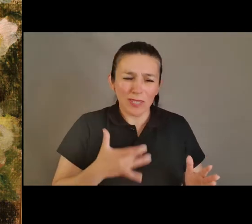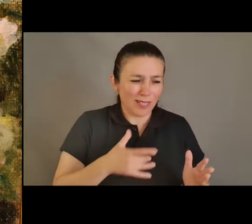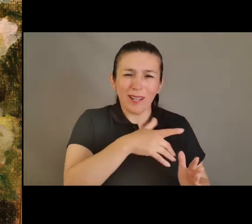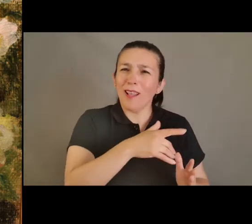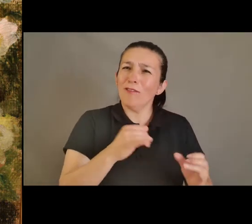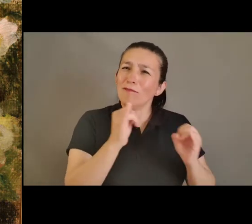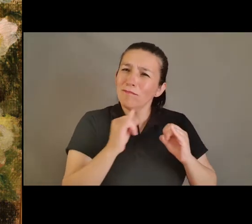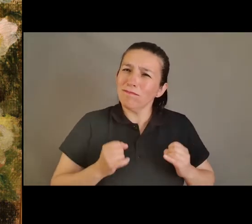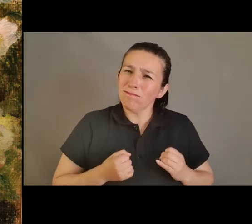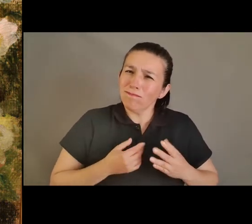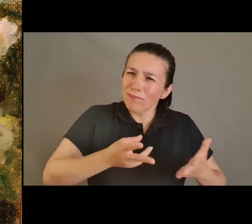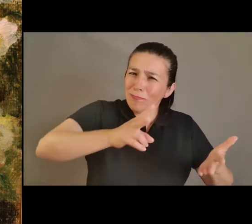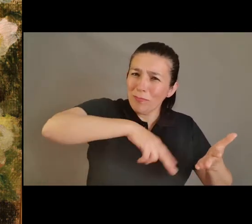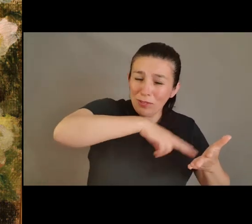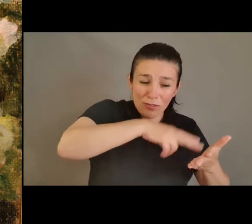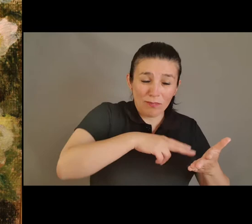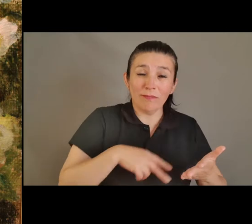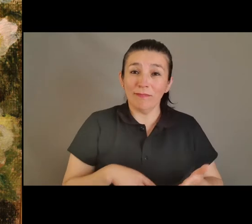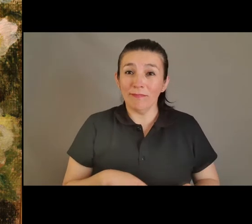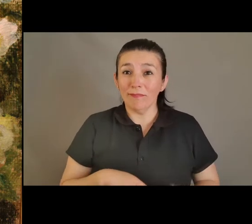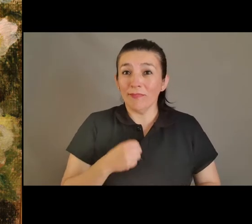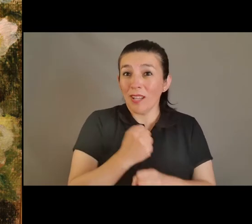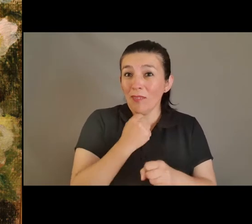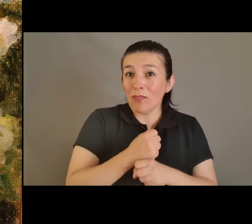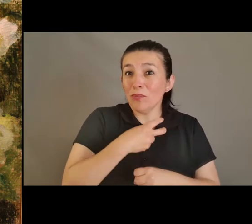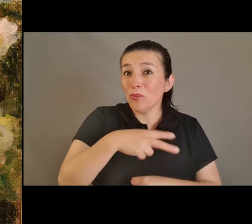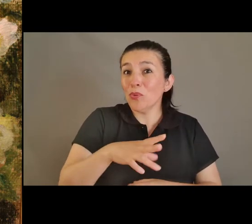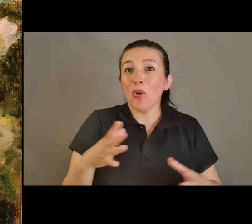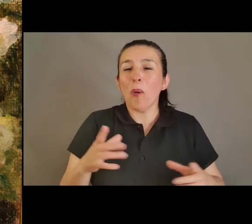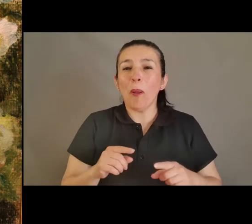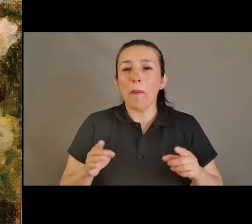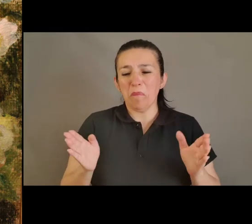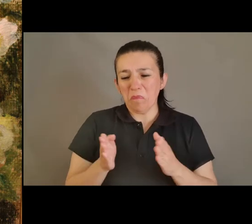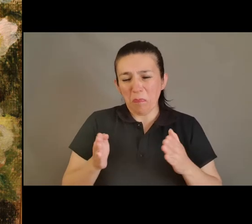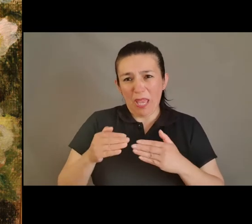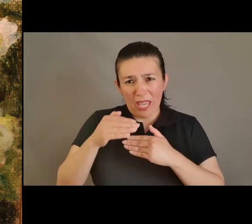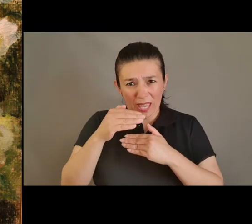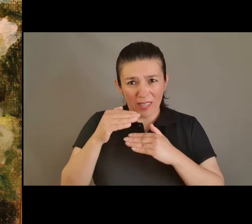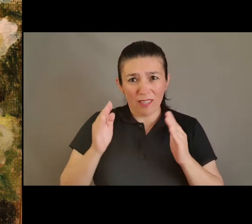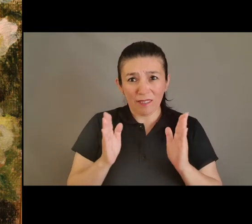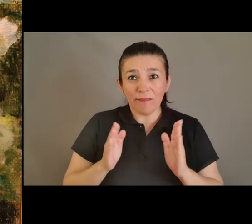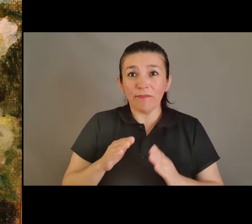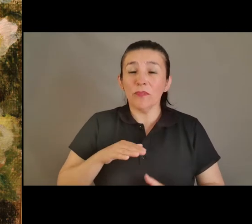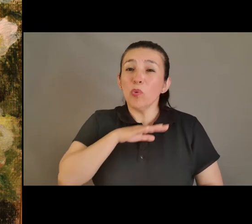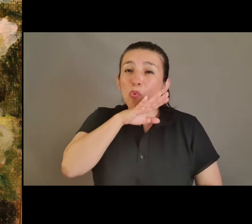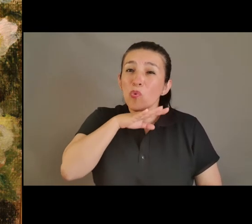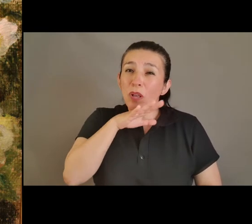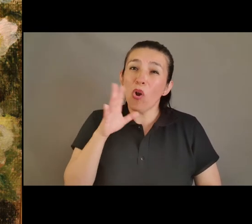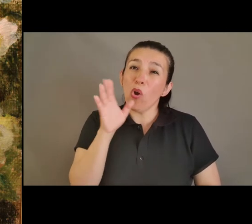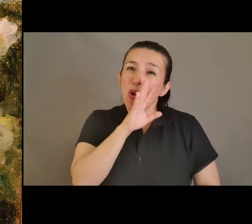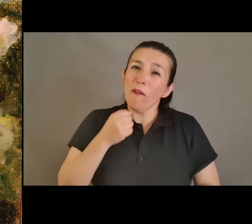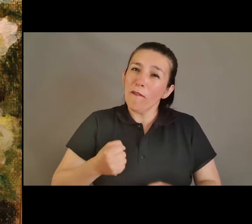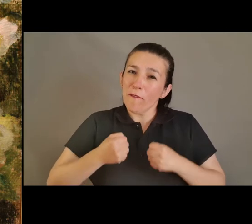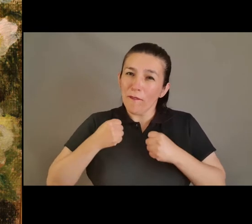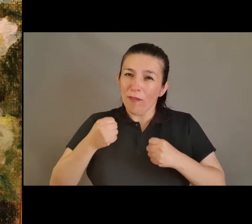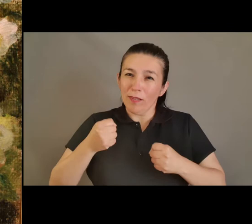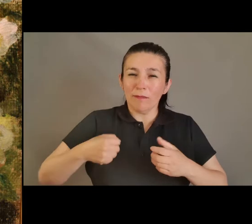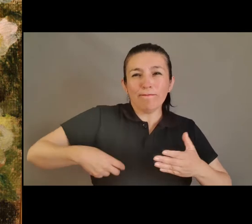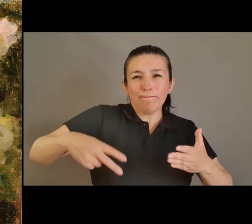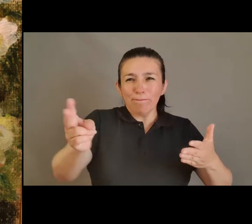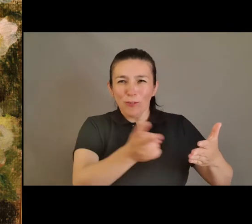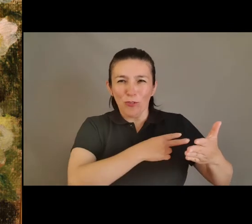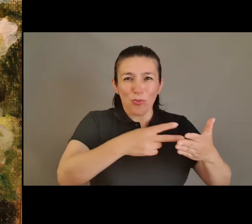reconocible estilo. Sus obras se caracterizaban por ser en formato pequeño, utilizando colores intensos,